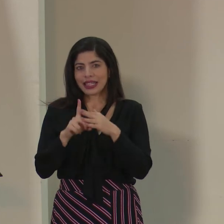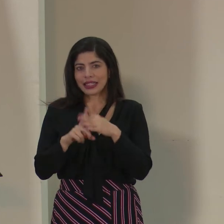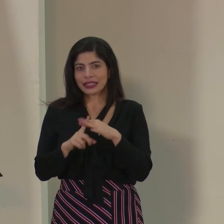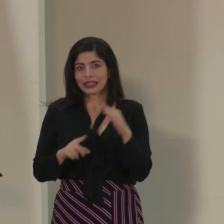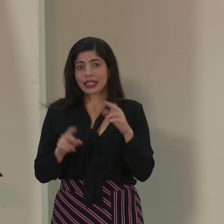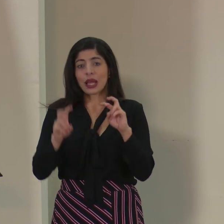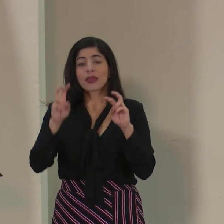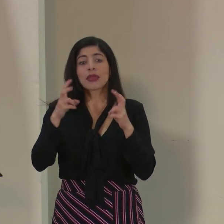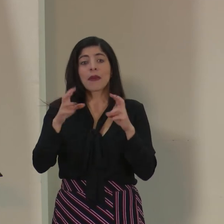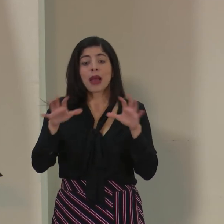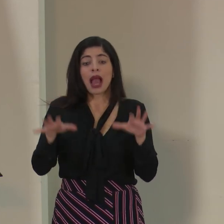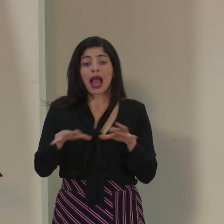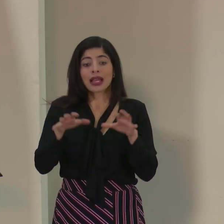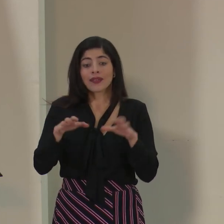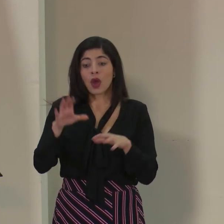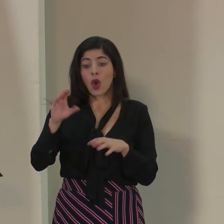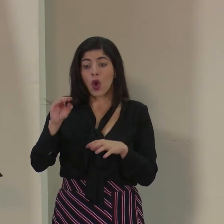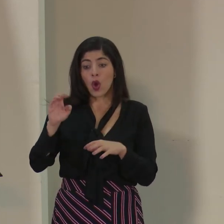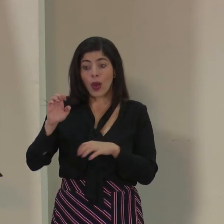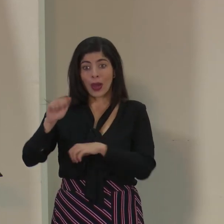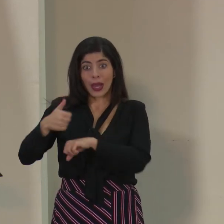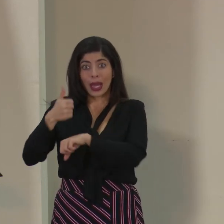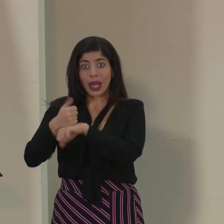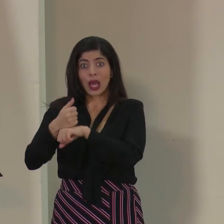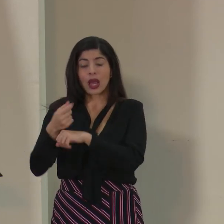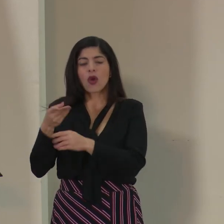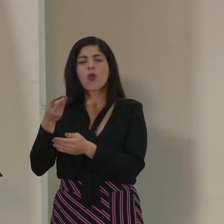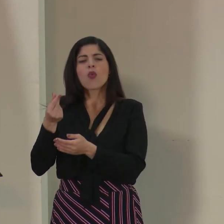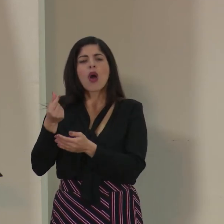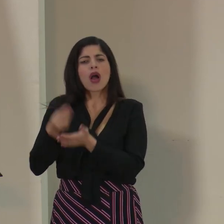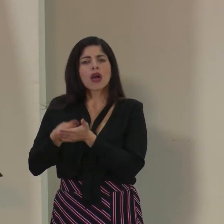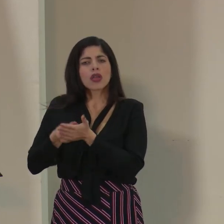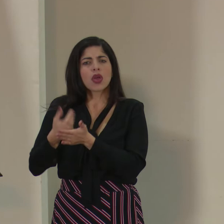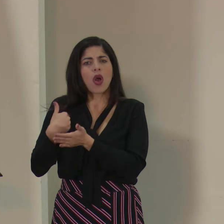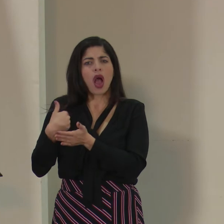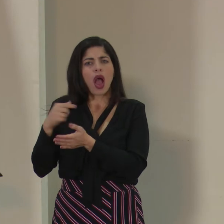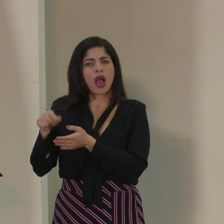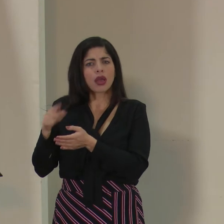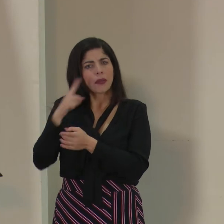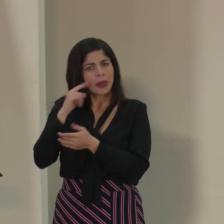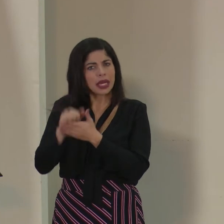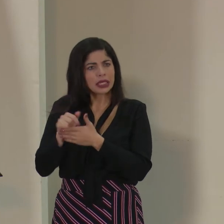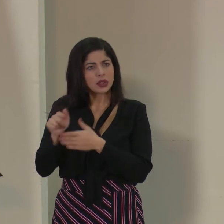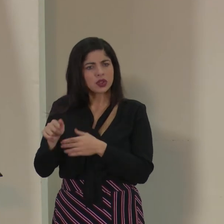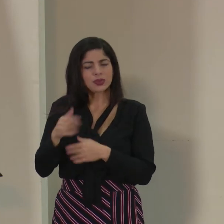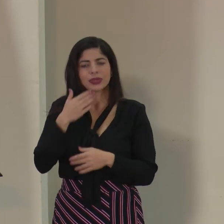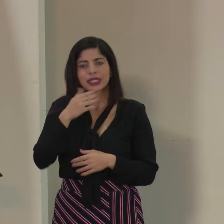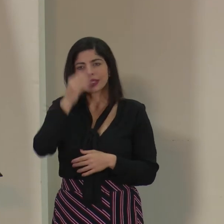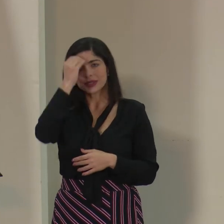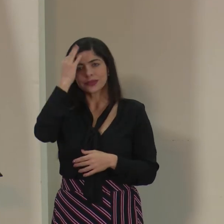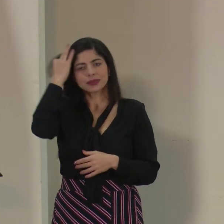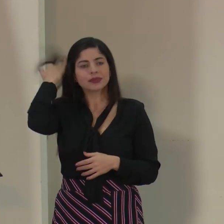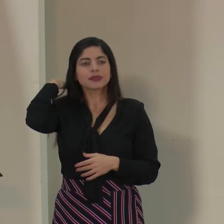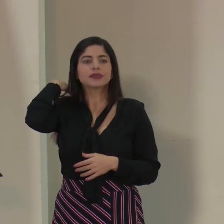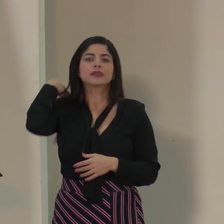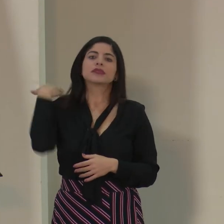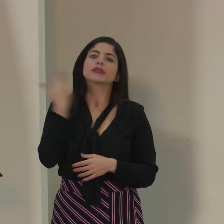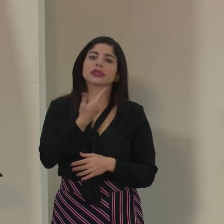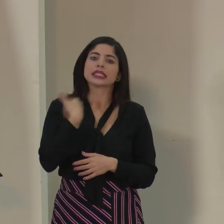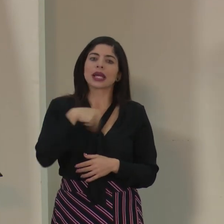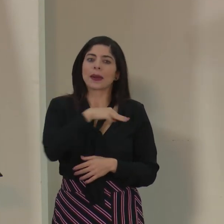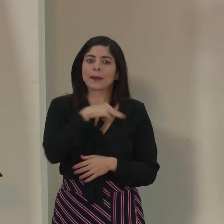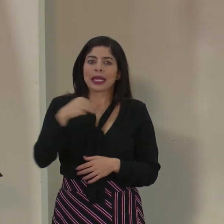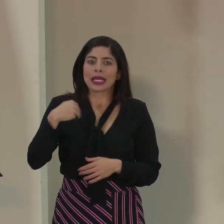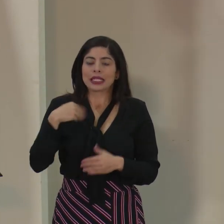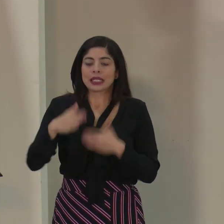ahora el tema de la activación del COE y todo eso, ¿cuánto dispone la Comisión de Emergencias para eso? Muchas gracias. Muchas gracias, señor ministro.